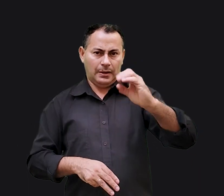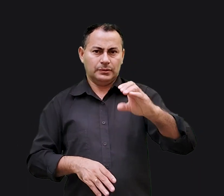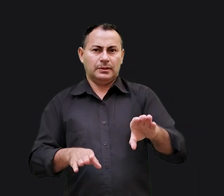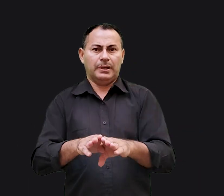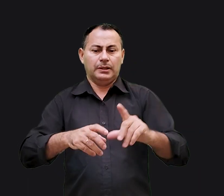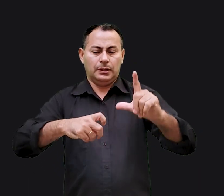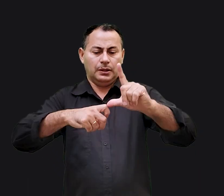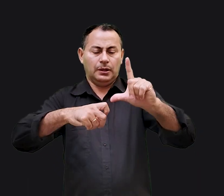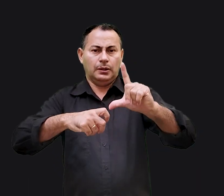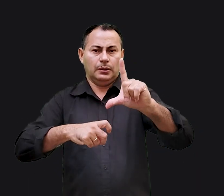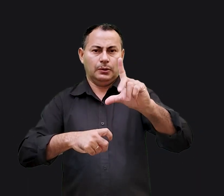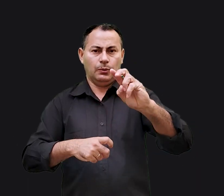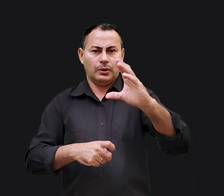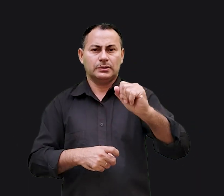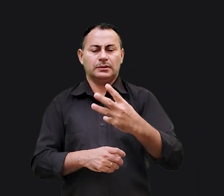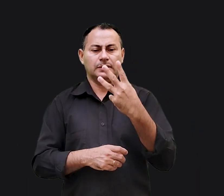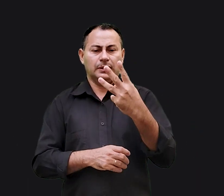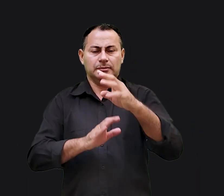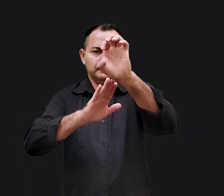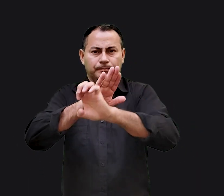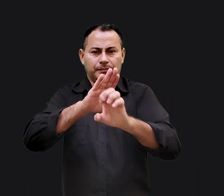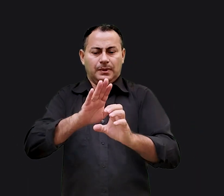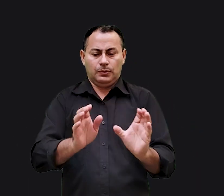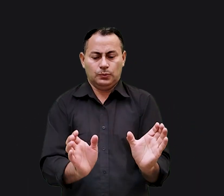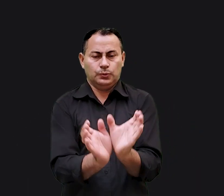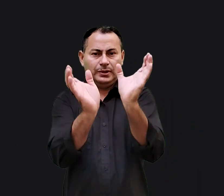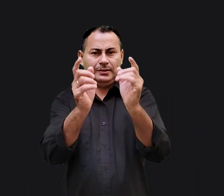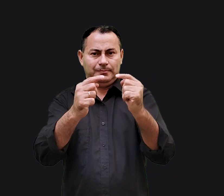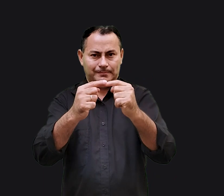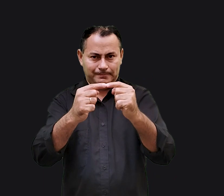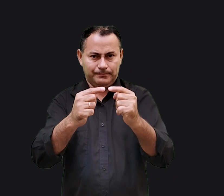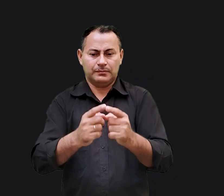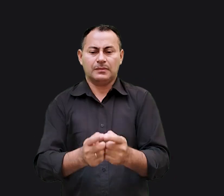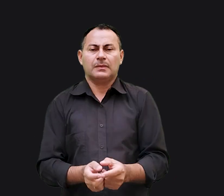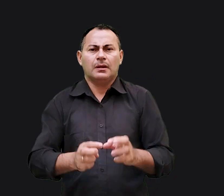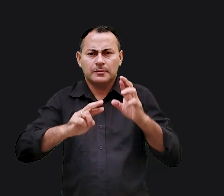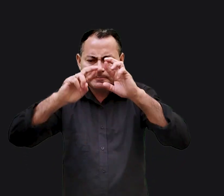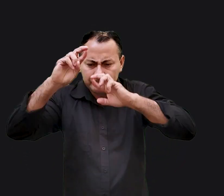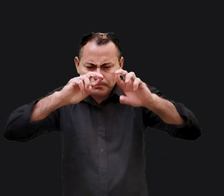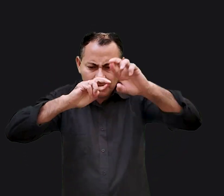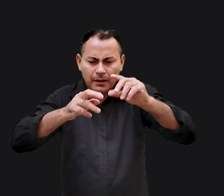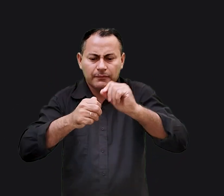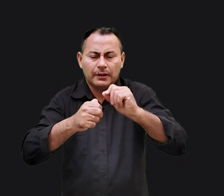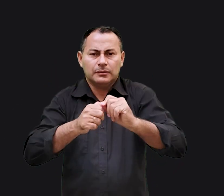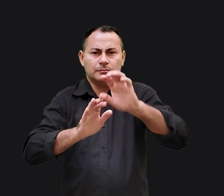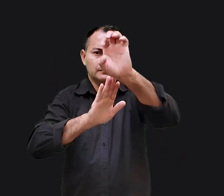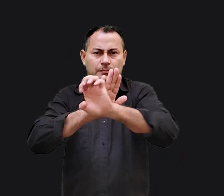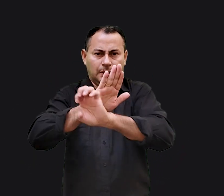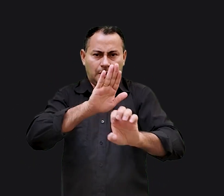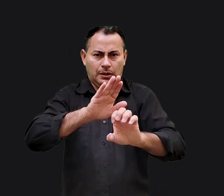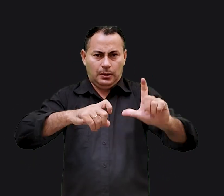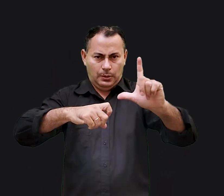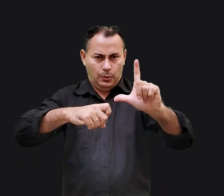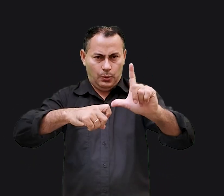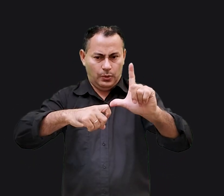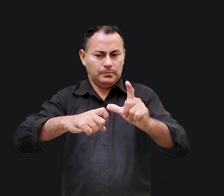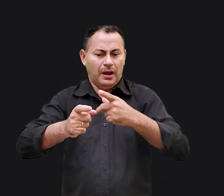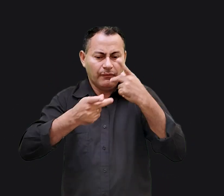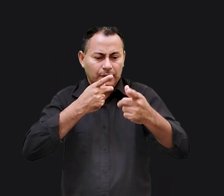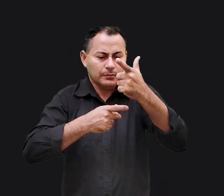já que parte do conteúdo desses três Evangelhos são coincidentes. Nessa análise que faremos do Evangelho de Lucas, não